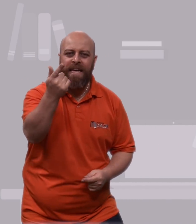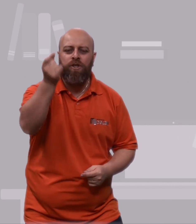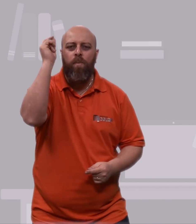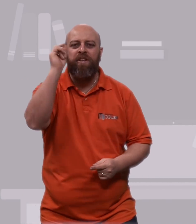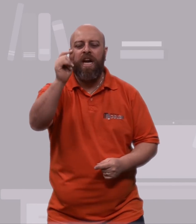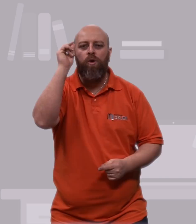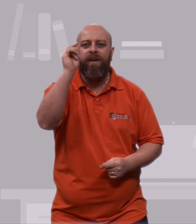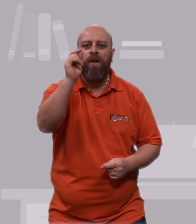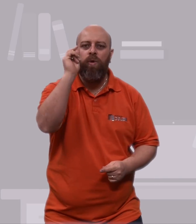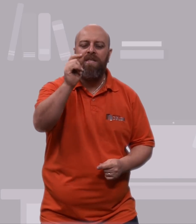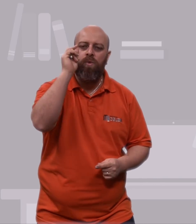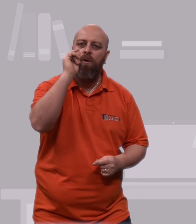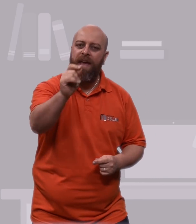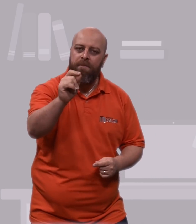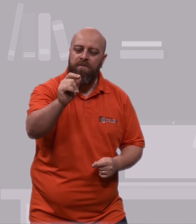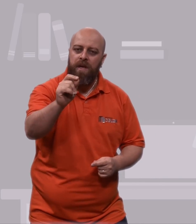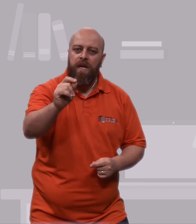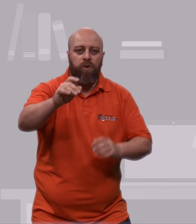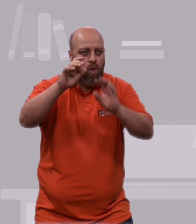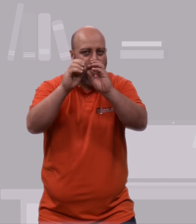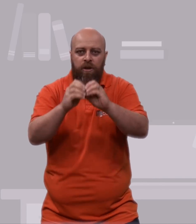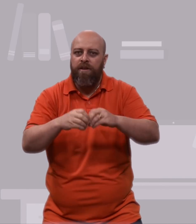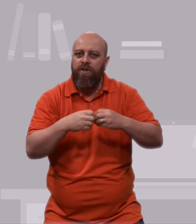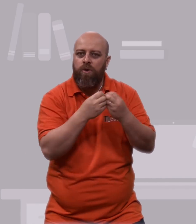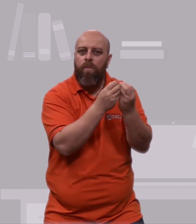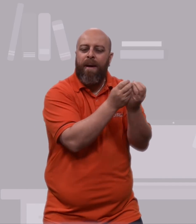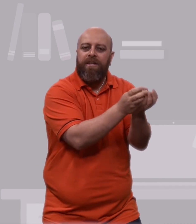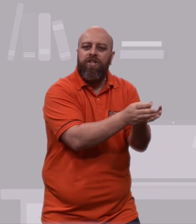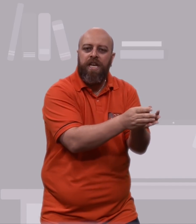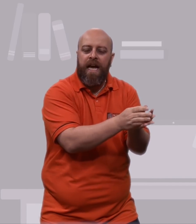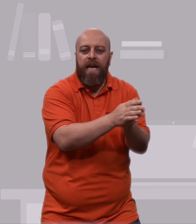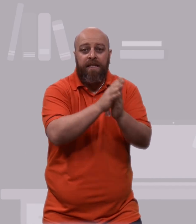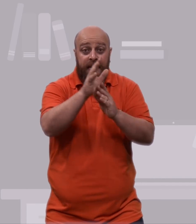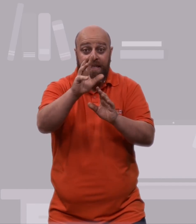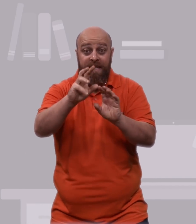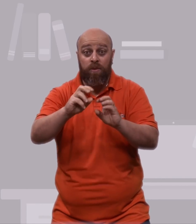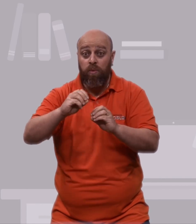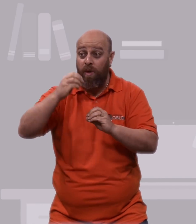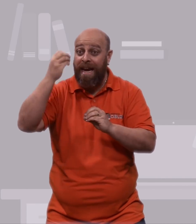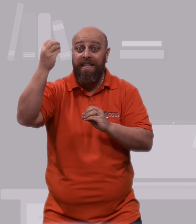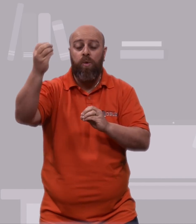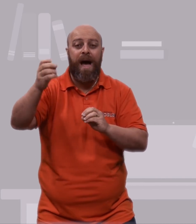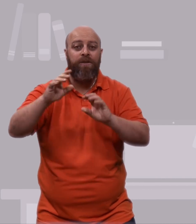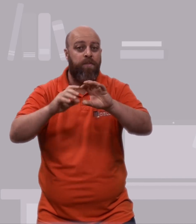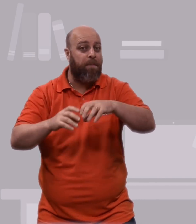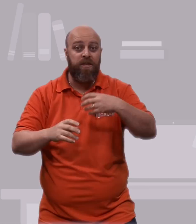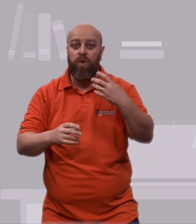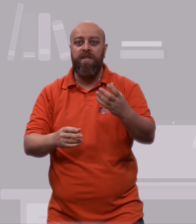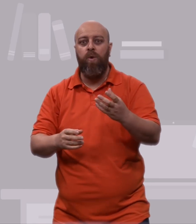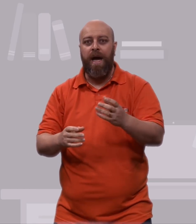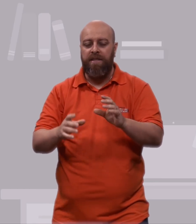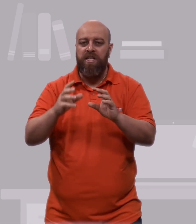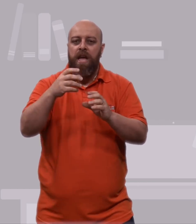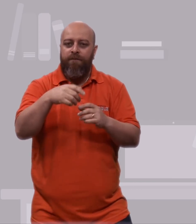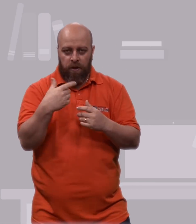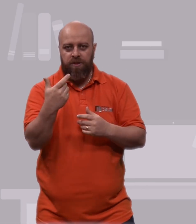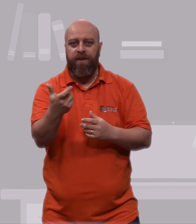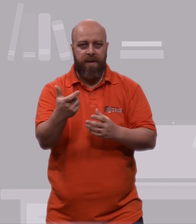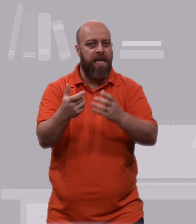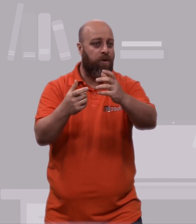antes de compartilhar qualquer coisa com alguém. Tudo aquilo que você compartilha tem que ser um lugar adequado e pra pessoas adequadas. Fotos de família,